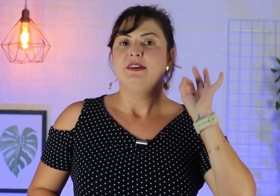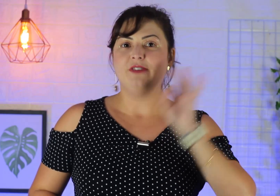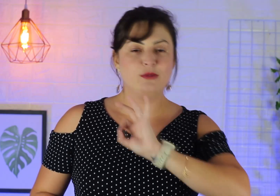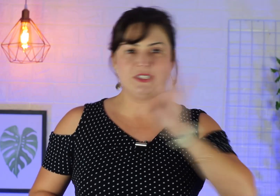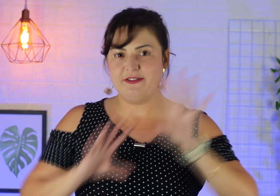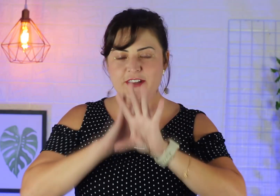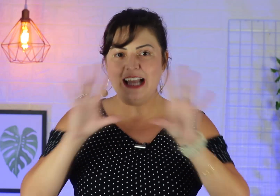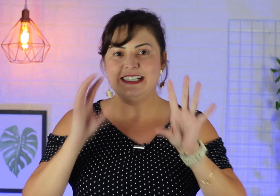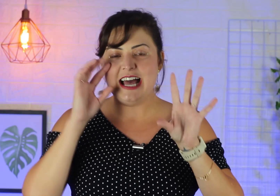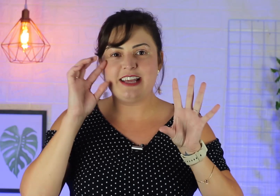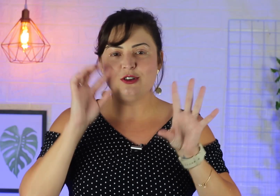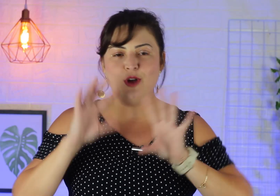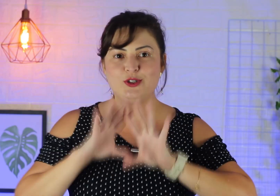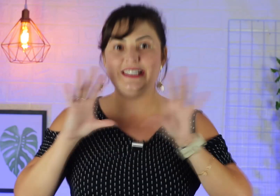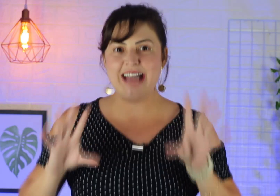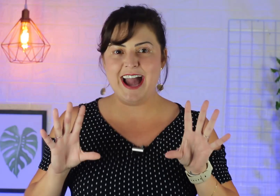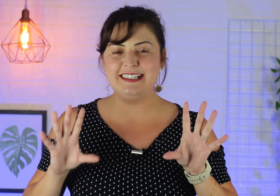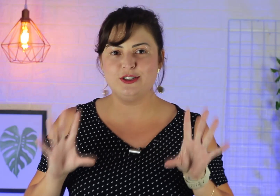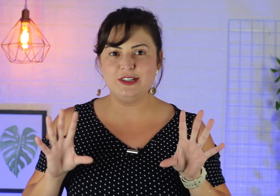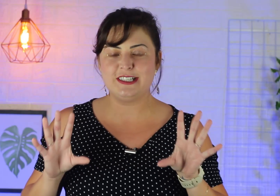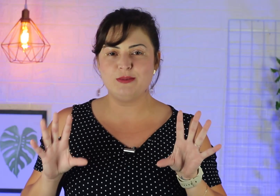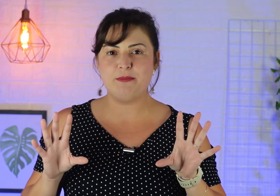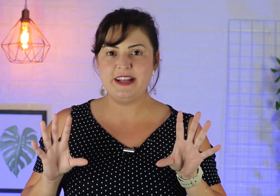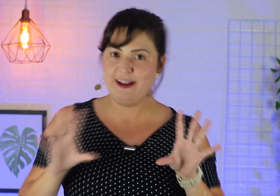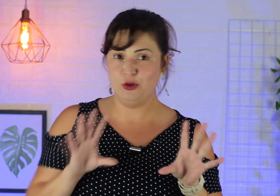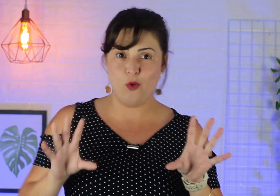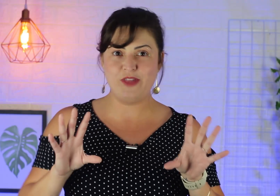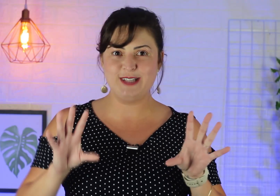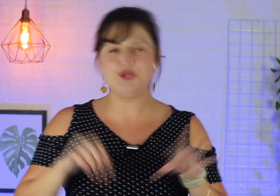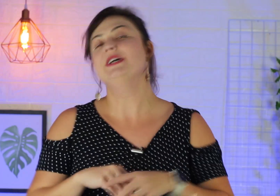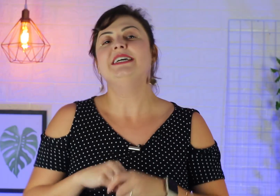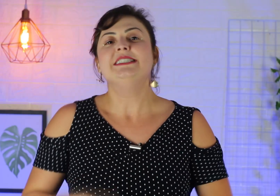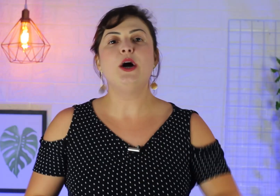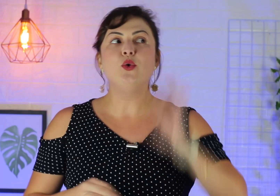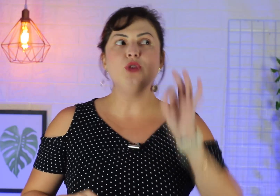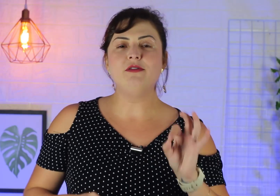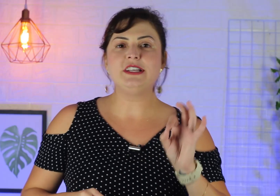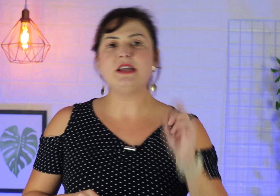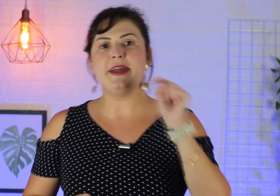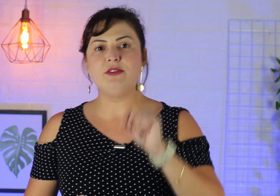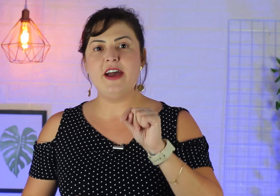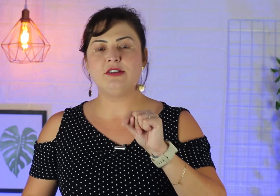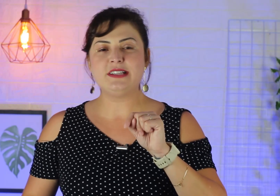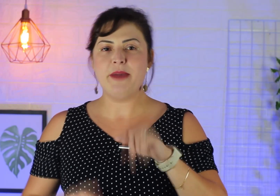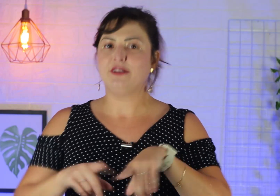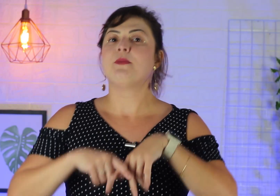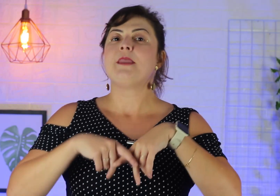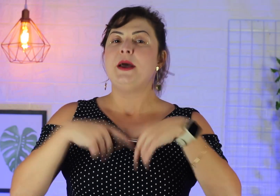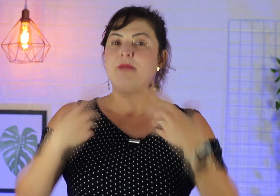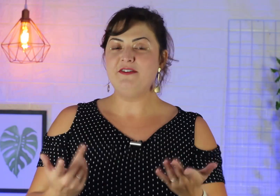Vamos finalizar aqui os nossos sinais, que nós estamos aprendendo no contexto. Então, Novo testamento e Velho testamento. Pra